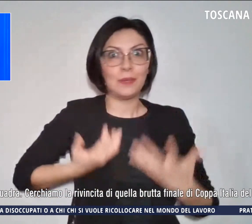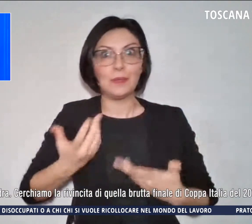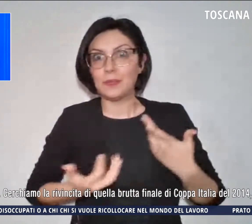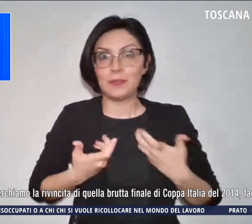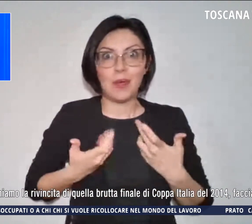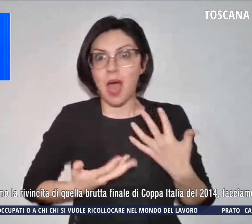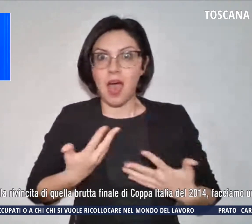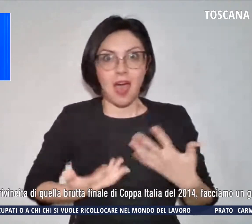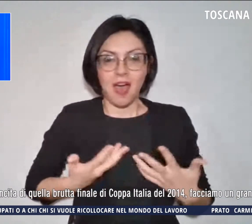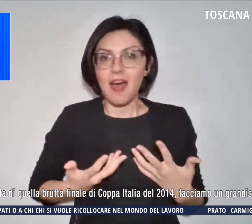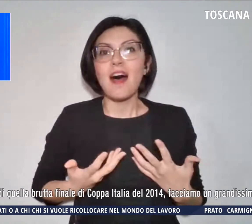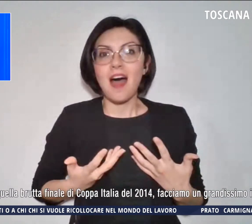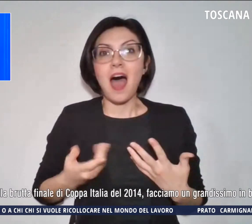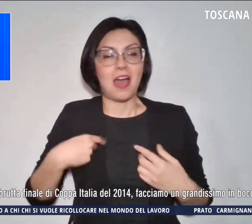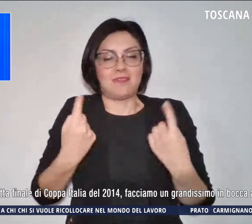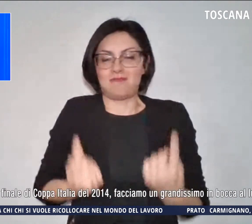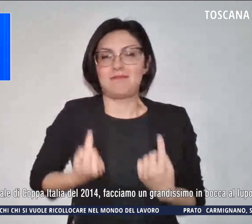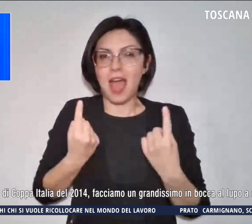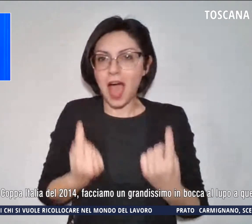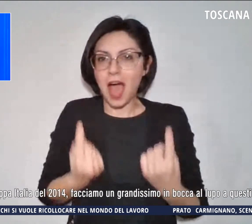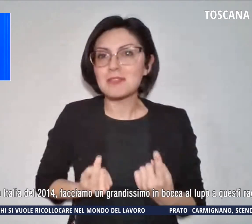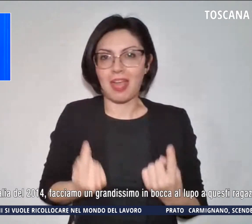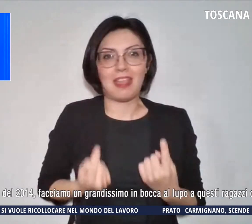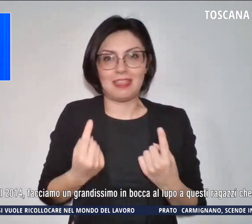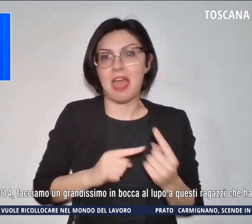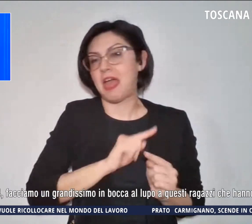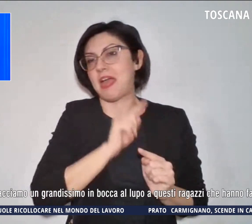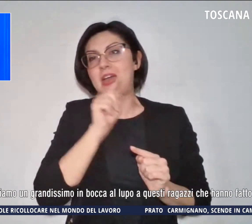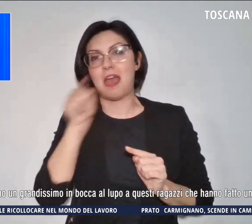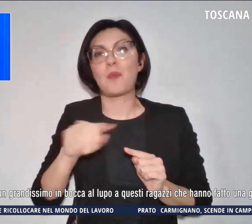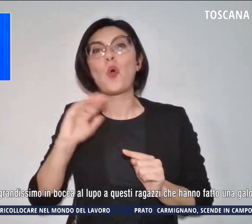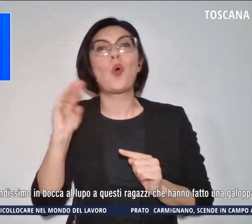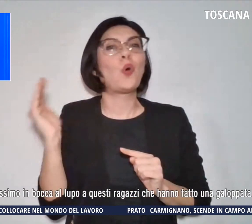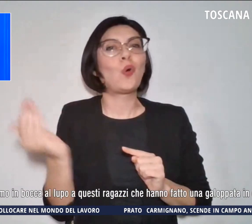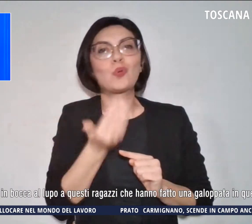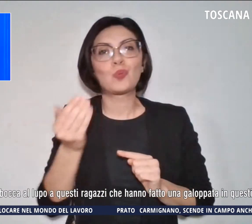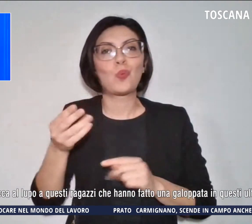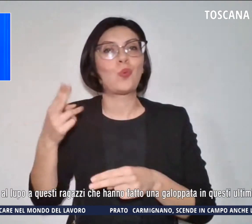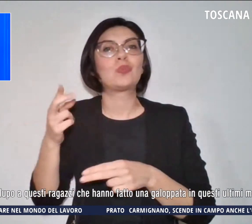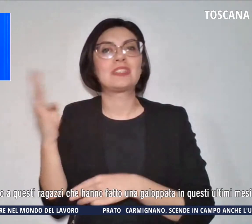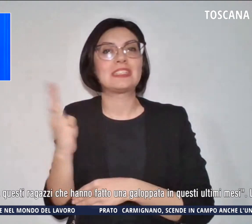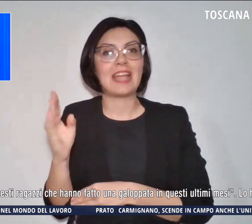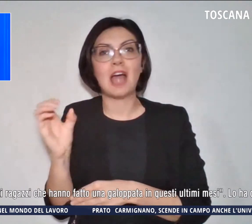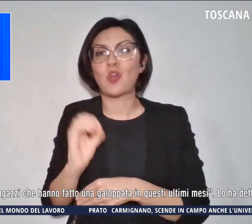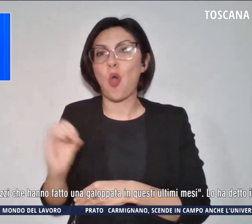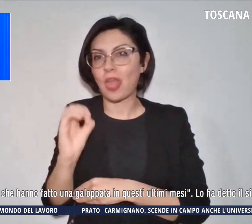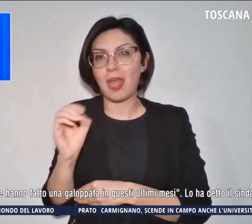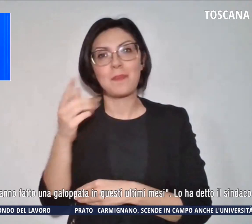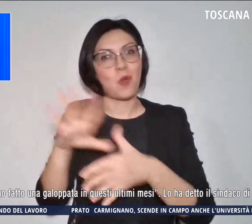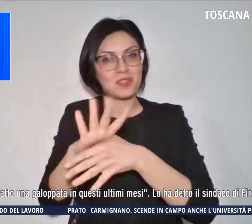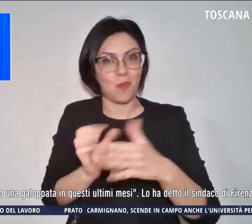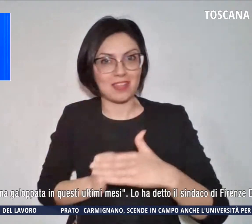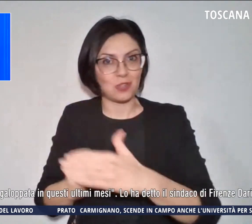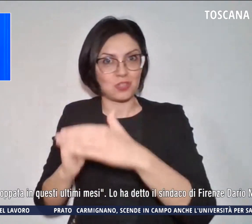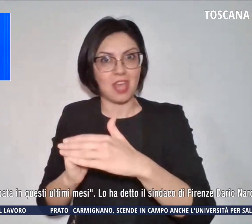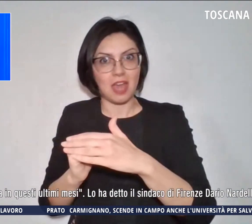e aspettiamo di trovarci tutti all'Olimpico per sostenere la squadra. Cerchiamo la rivincita di quella